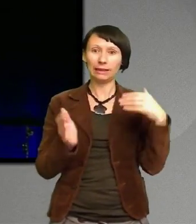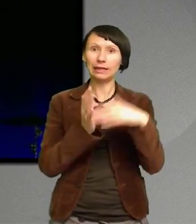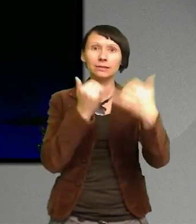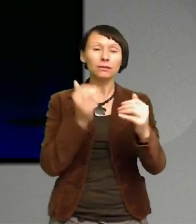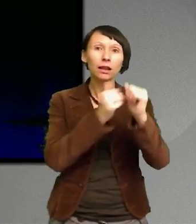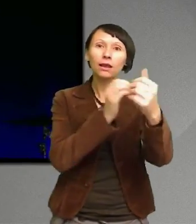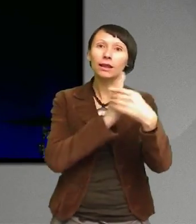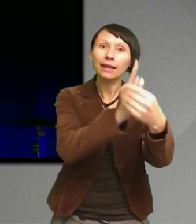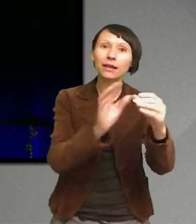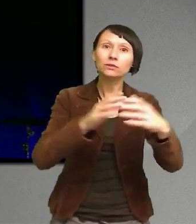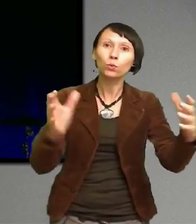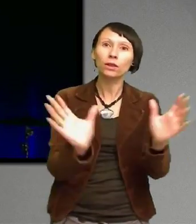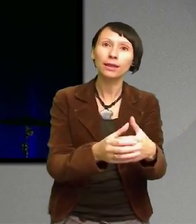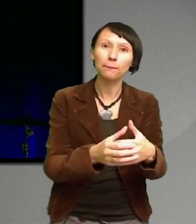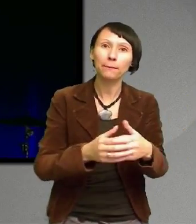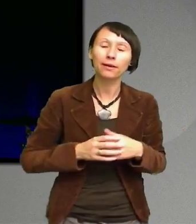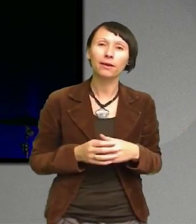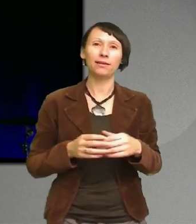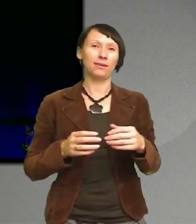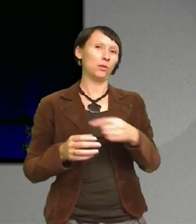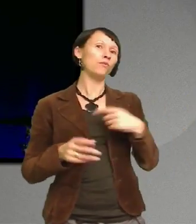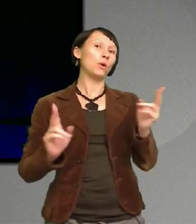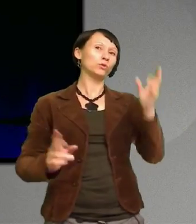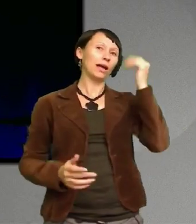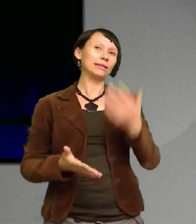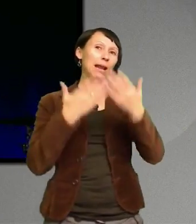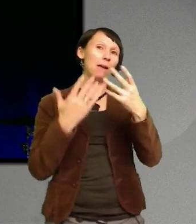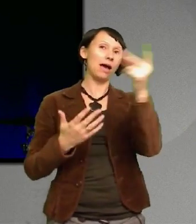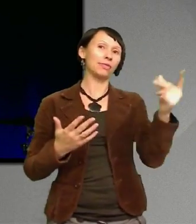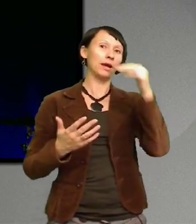Men även hur vi kan hjälpa andra unga att ta plats och utvecklas som unga ledare